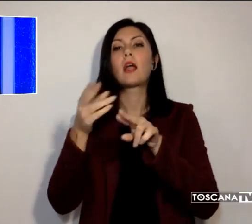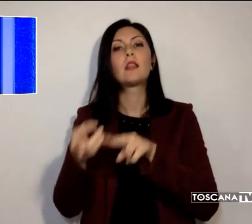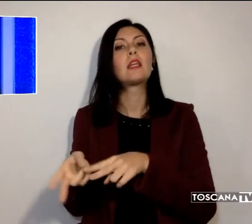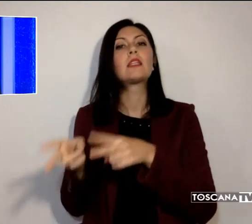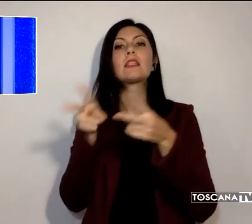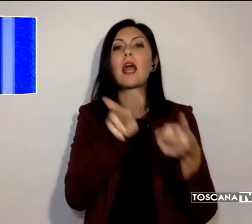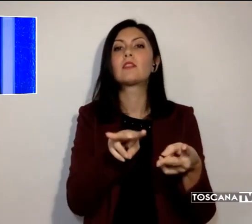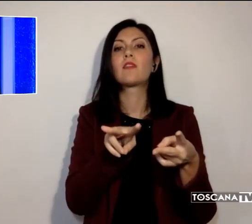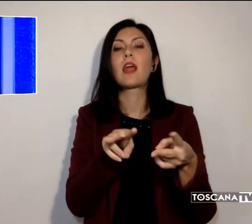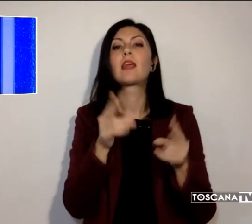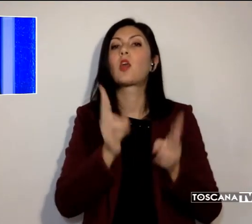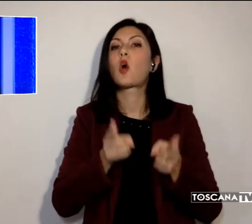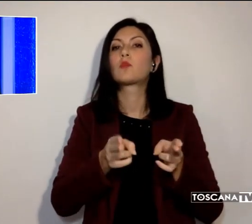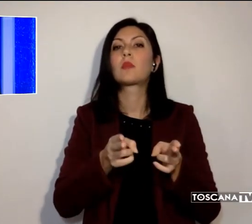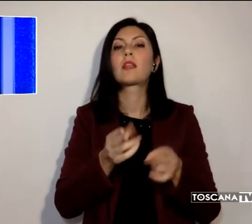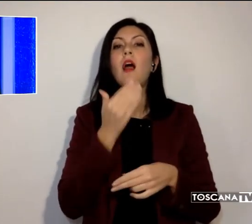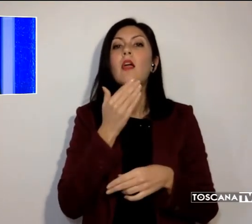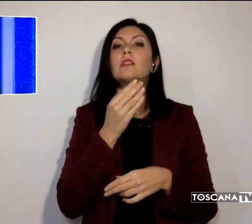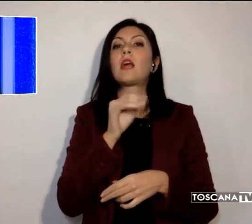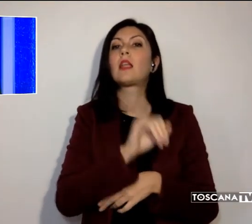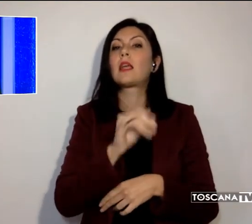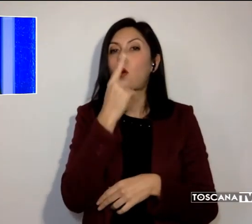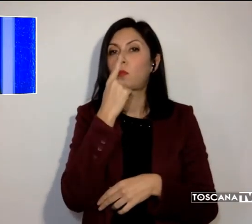Jacopo di Pistoia, in isolamento.